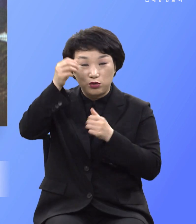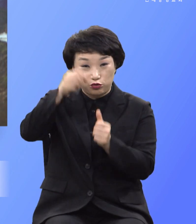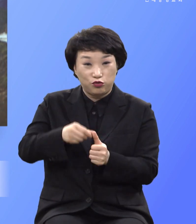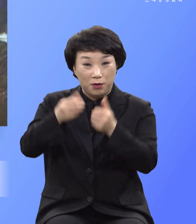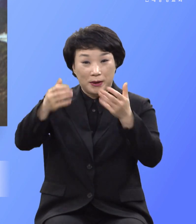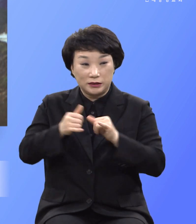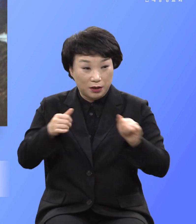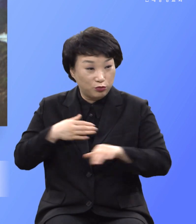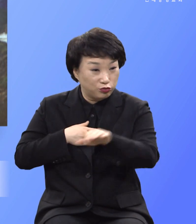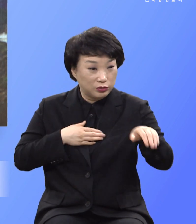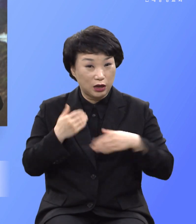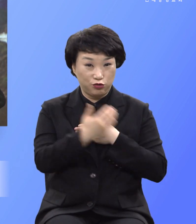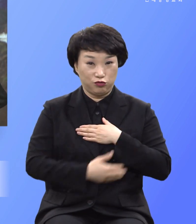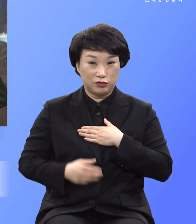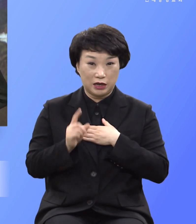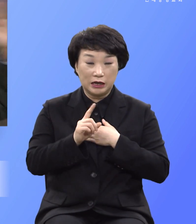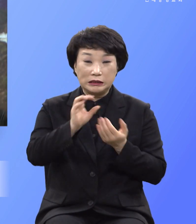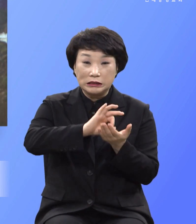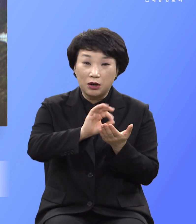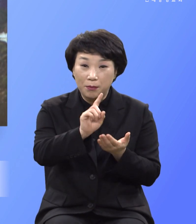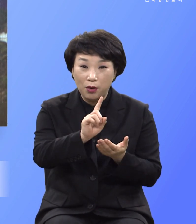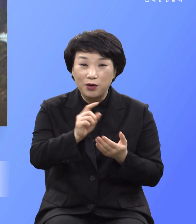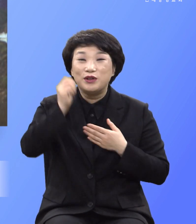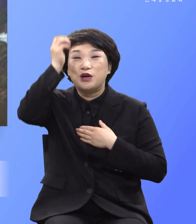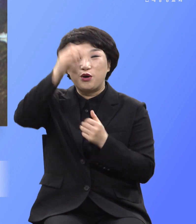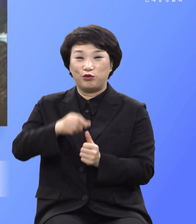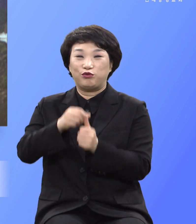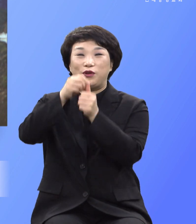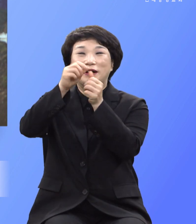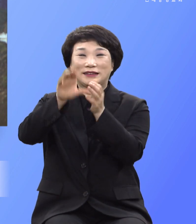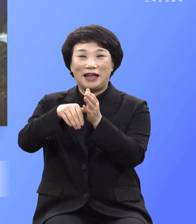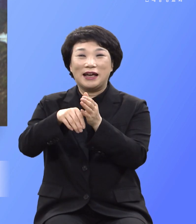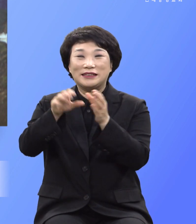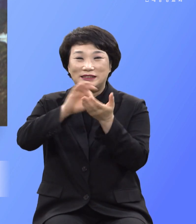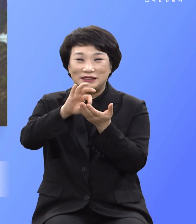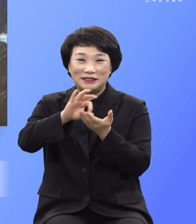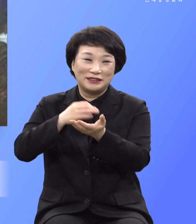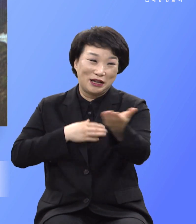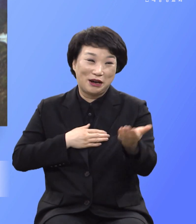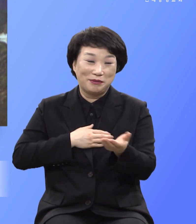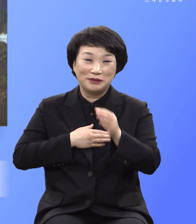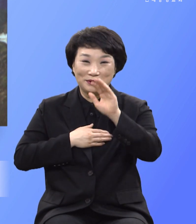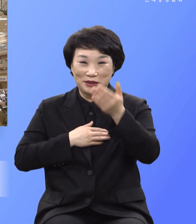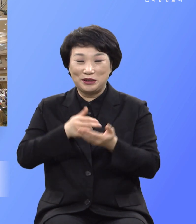육체는 영혼 살리는 도구로 사용하는 여러분 되기를 주님의 이름으로 추간합니다